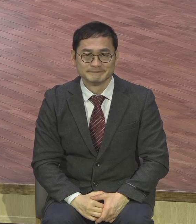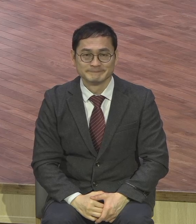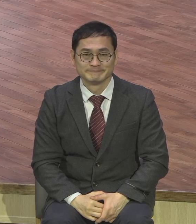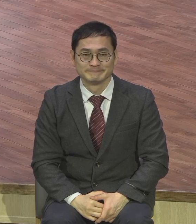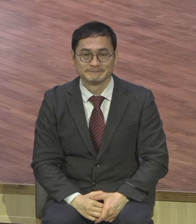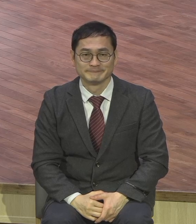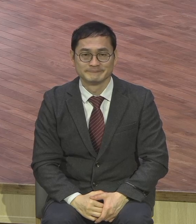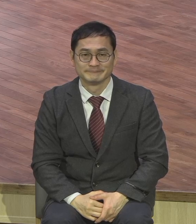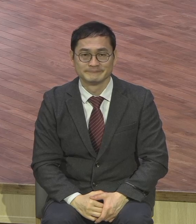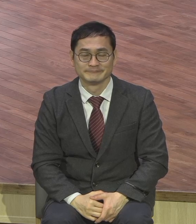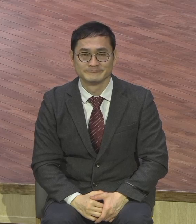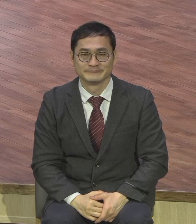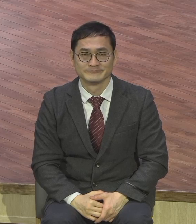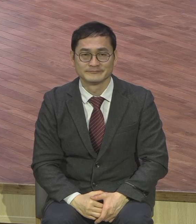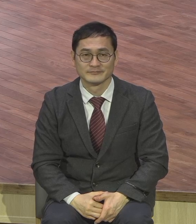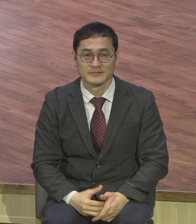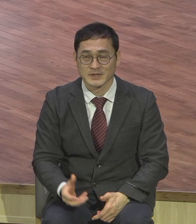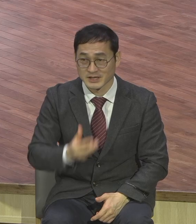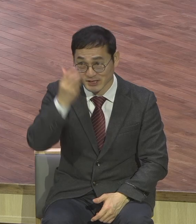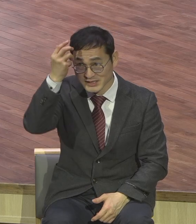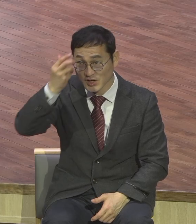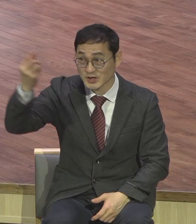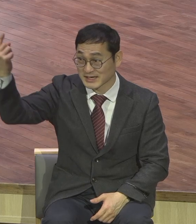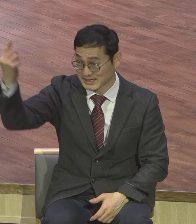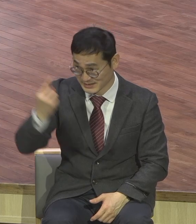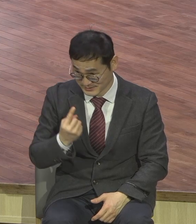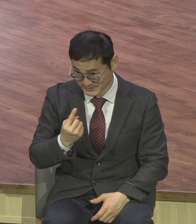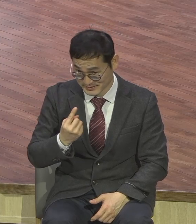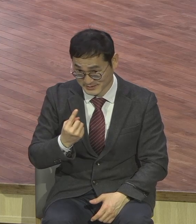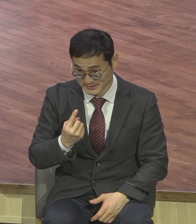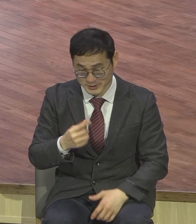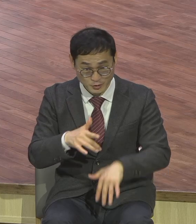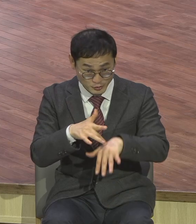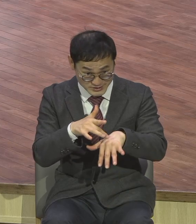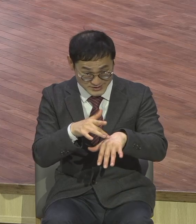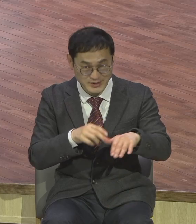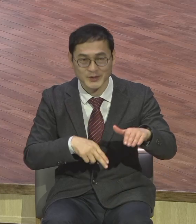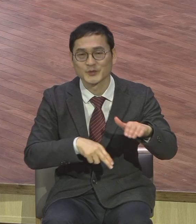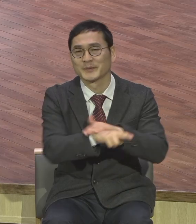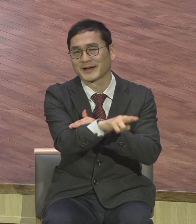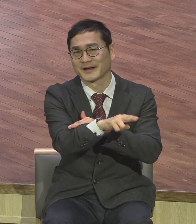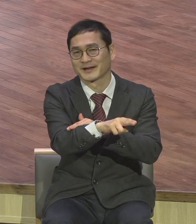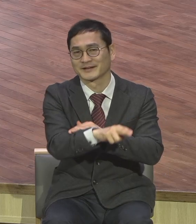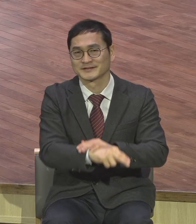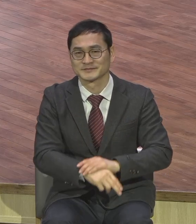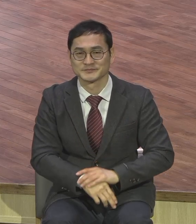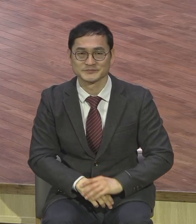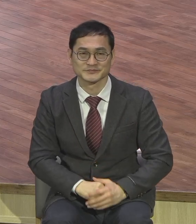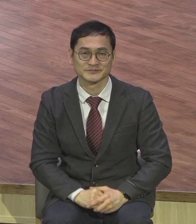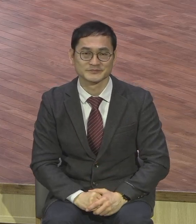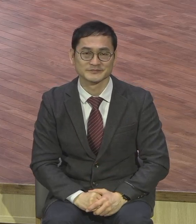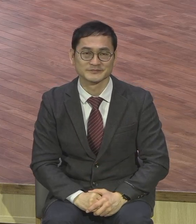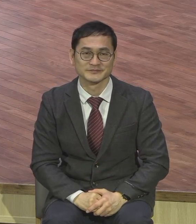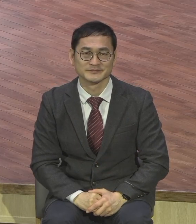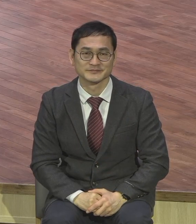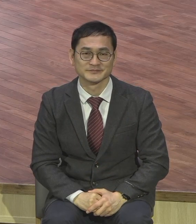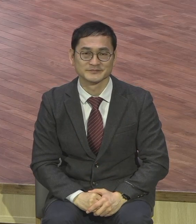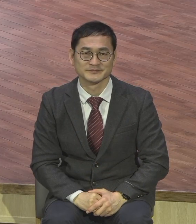성령이 임하면 귀신이 떠난다 성령이 임하면 귀신이 떠나가고 그 자리에 하나님의